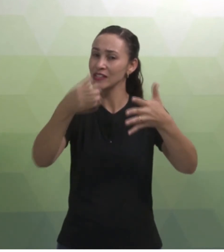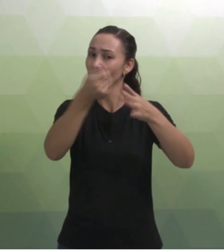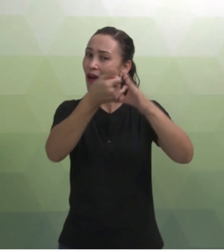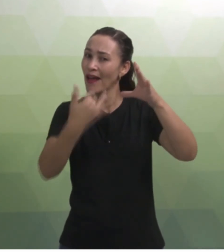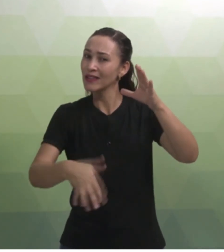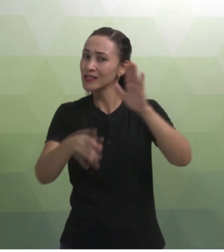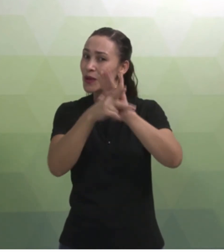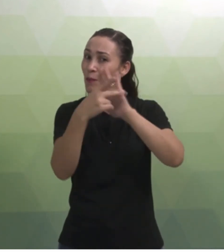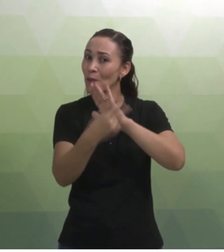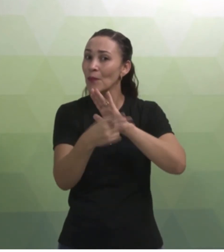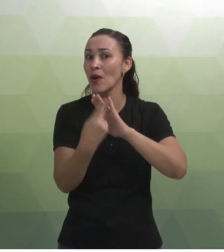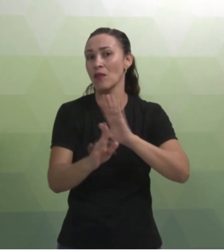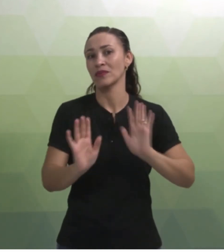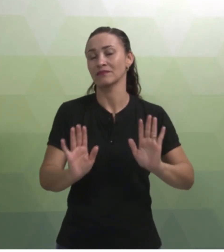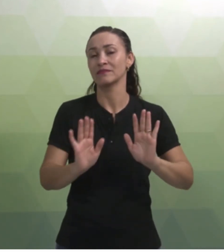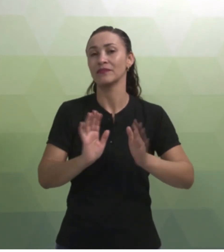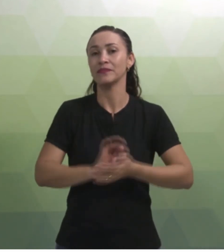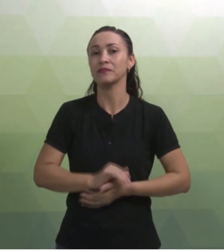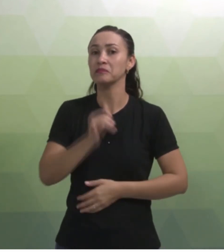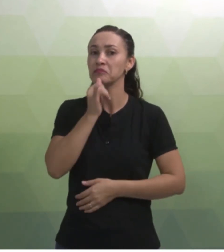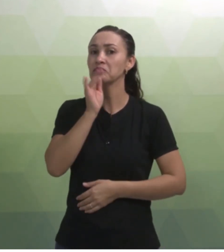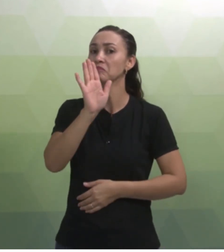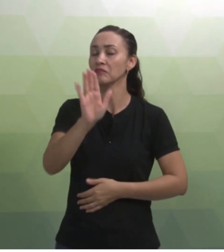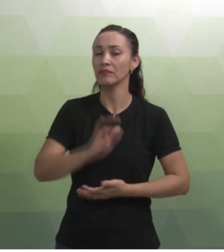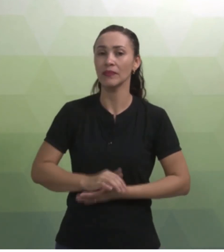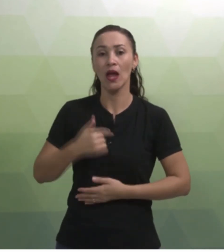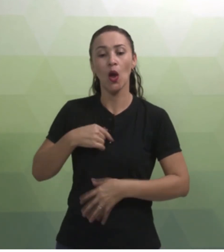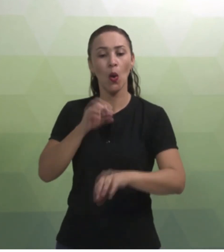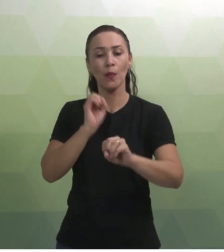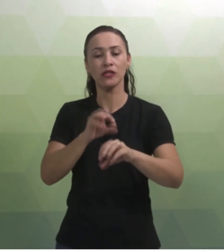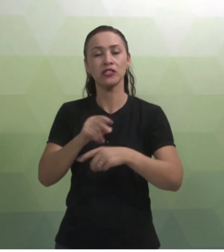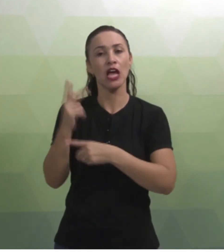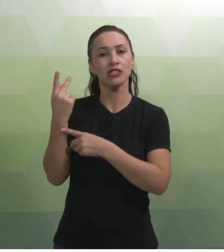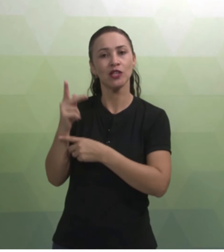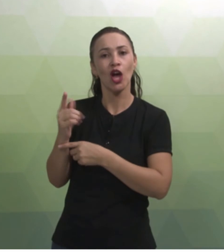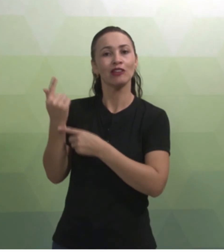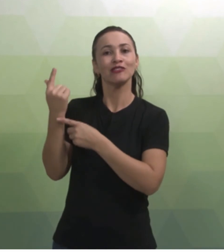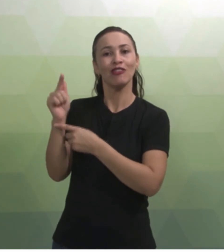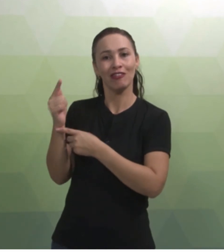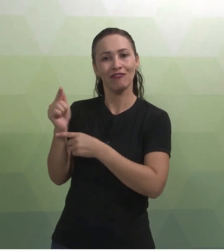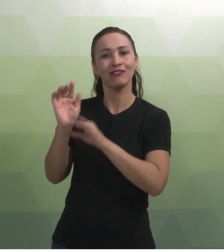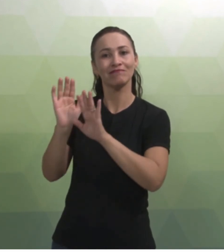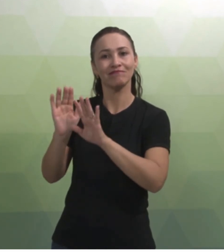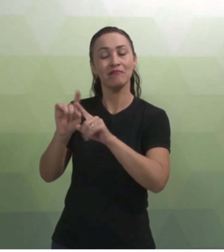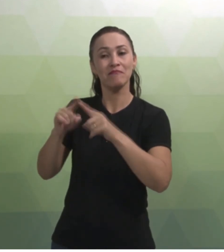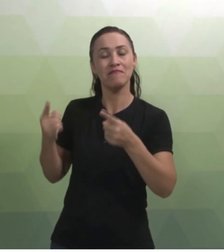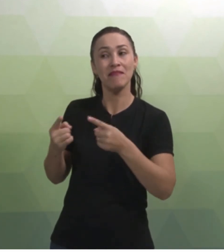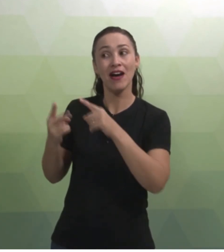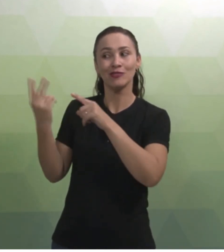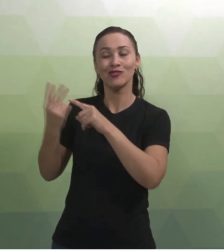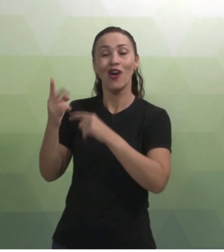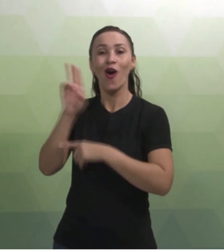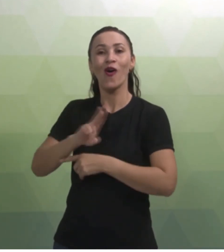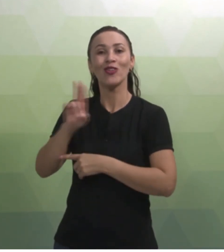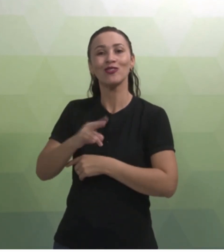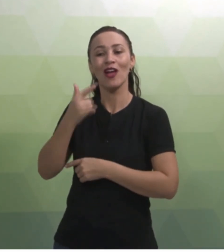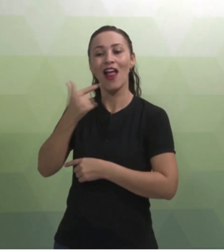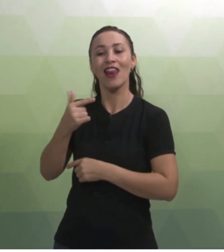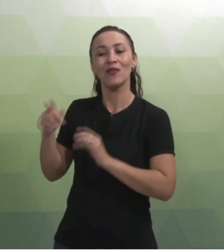com características próprias. Porque, por exemplo, eu posso ensinar história e geografia, mas ambas eu utilizo a mesma língua, eu